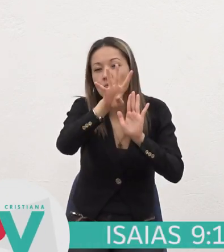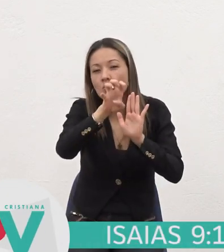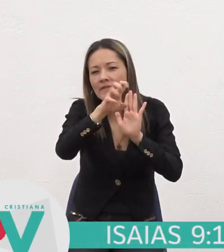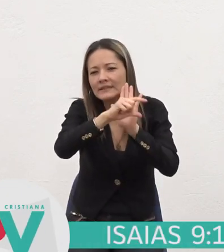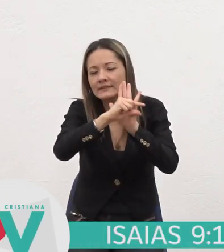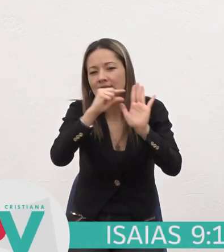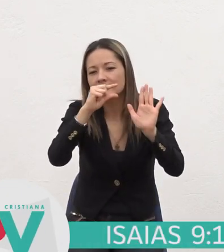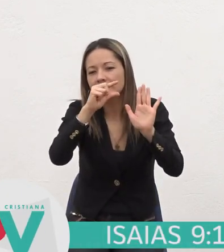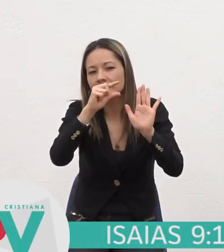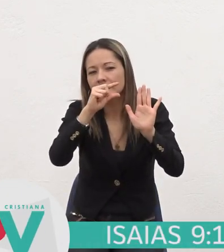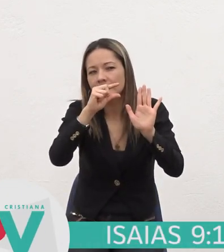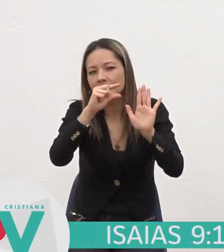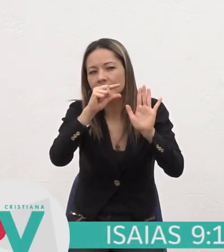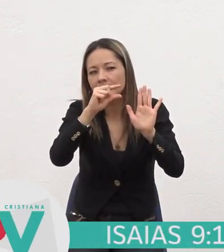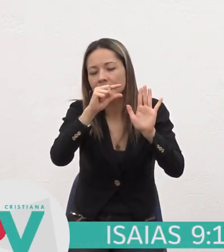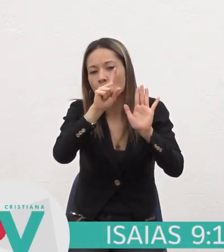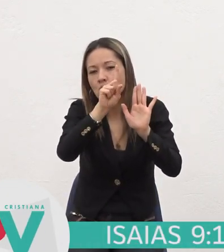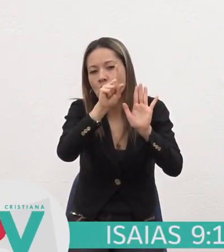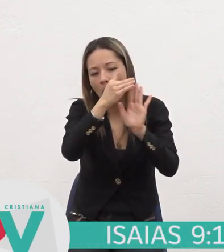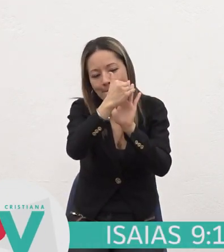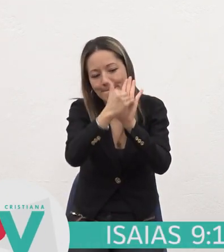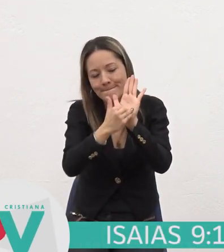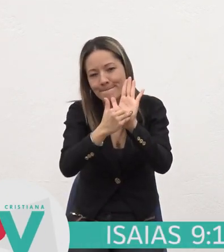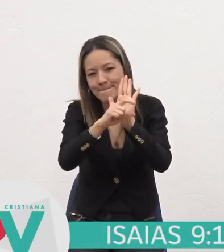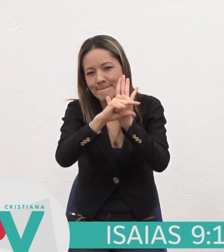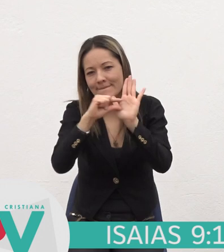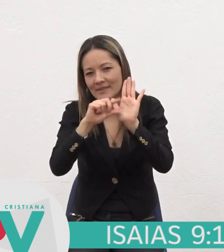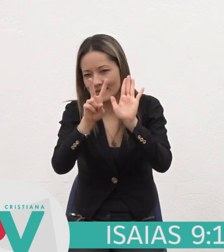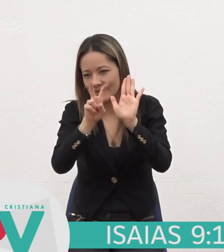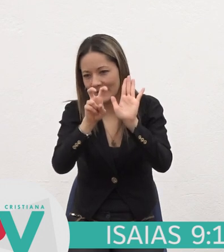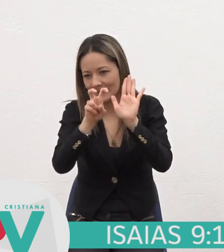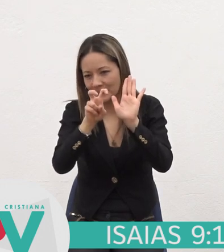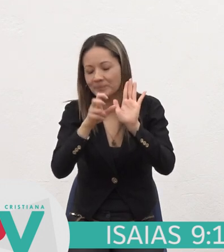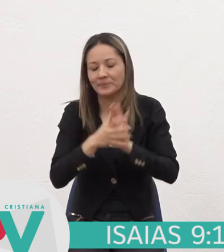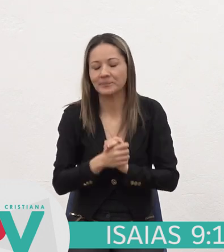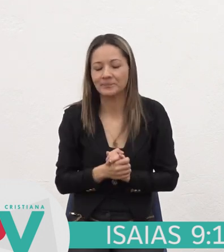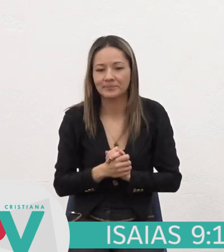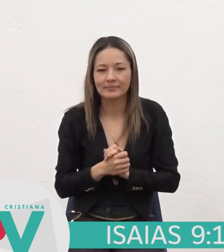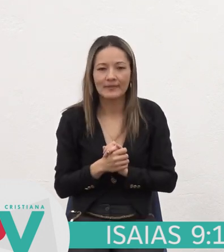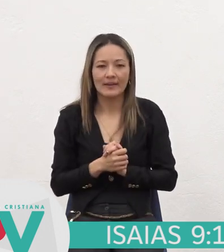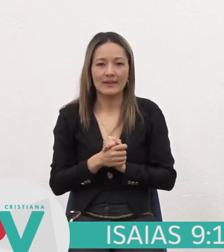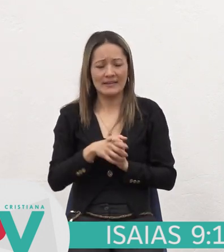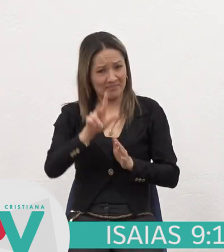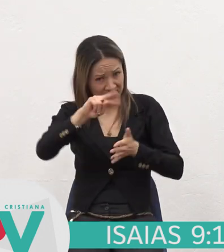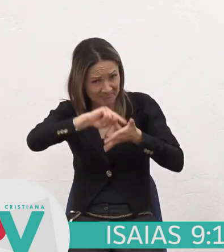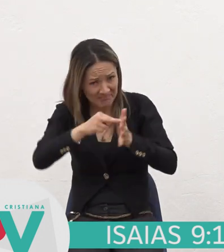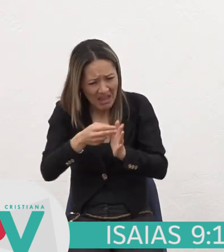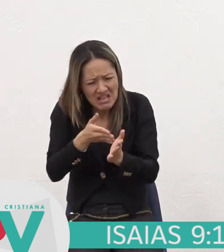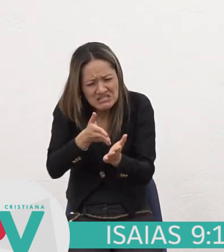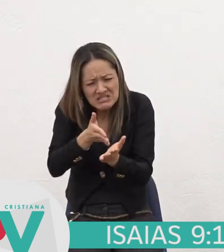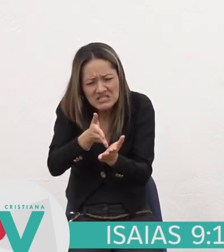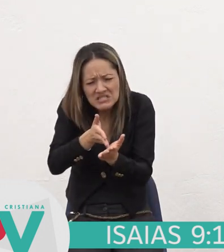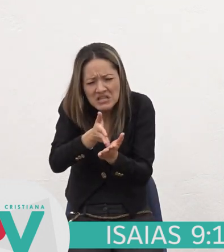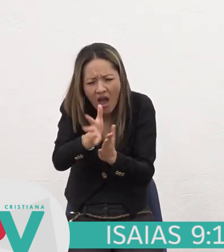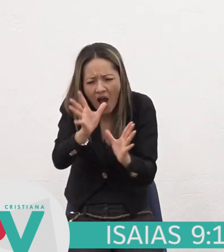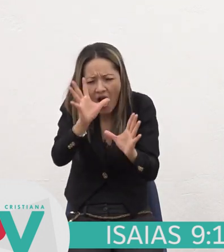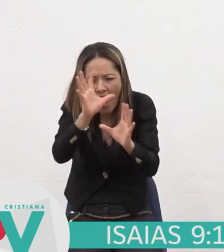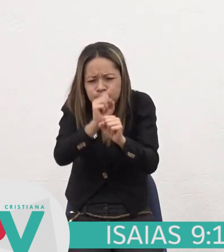Versículos Del 1 Al 7 Más No habrá Para siempre Oscuridad Para la que Ahora está En angustia